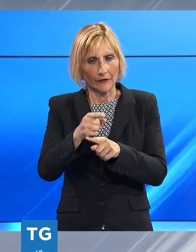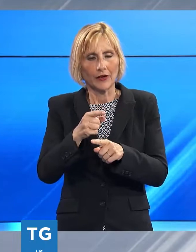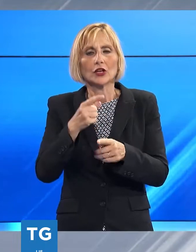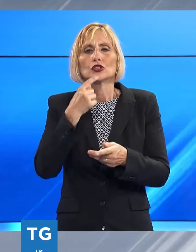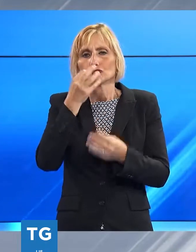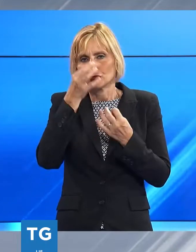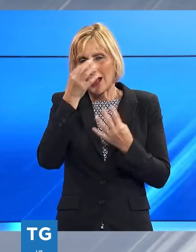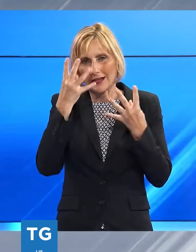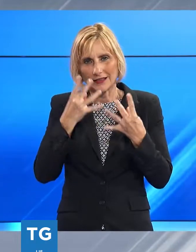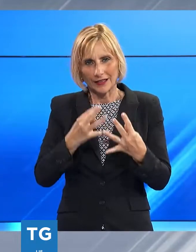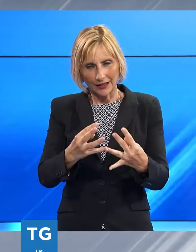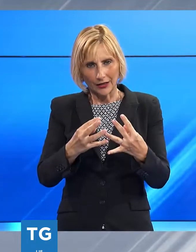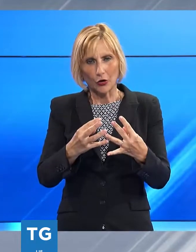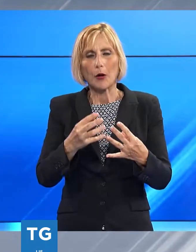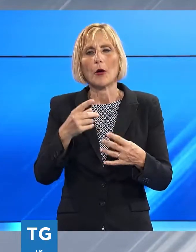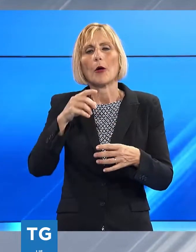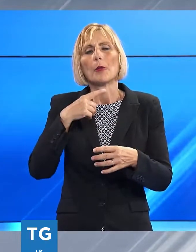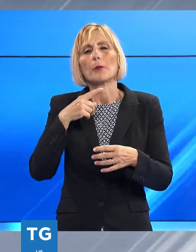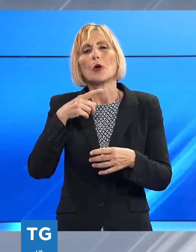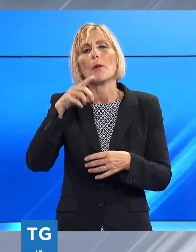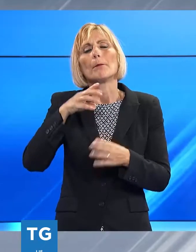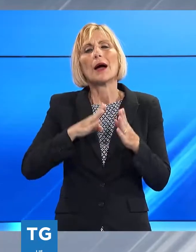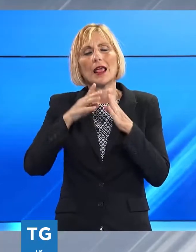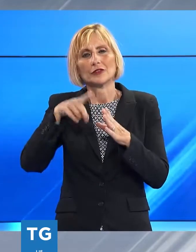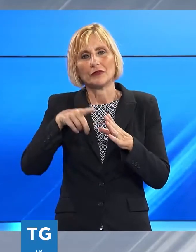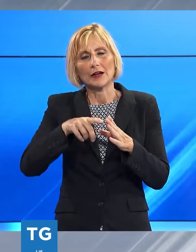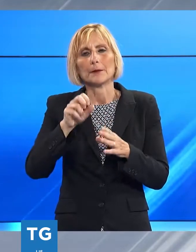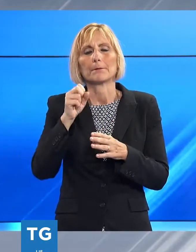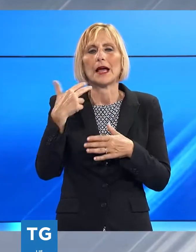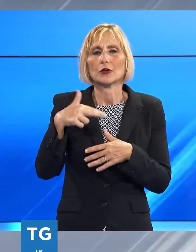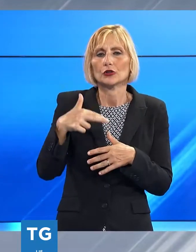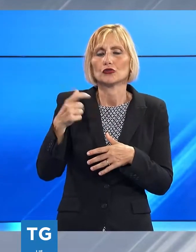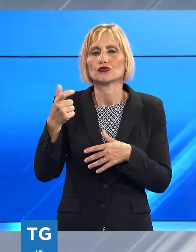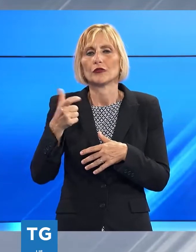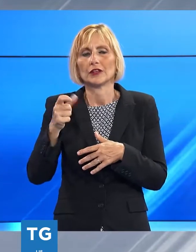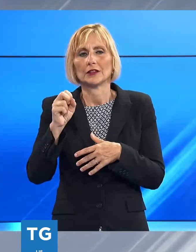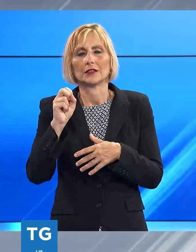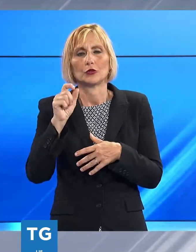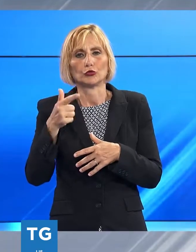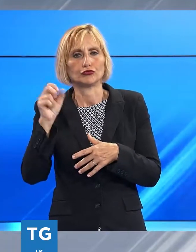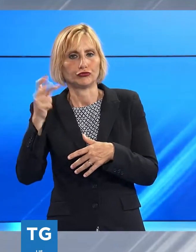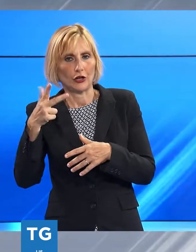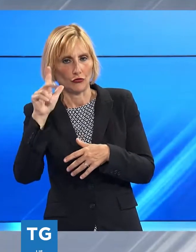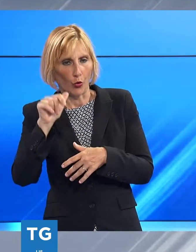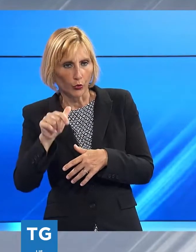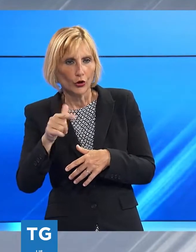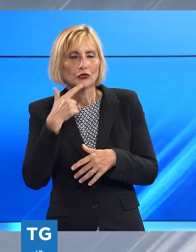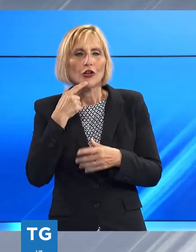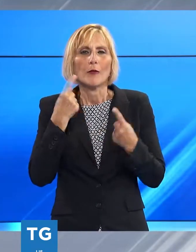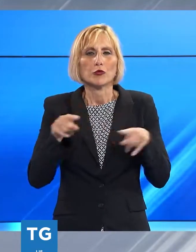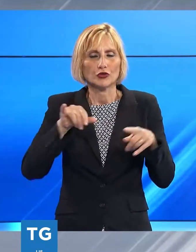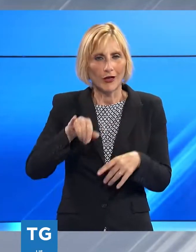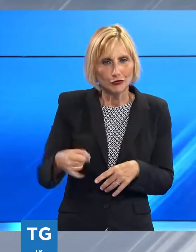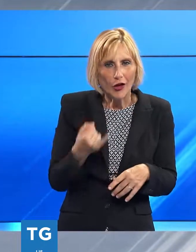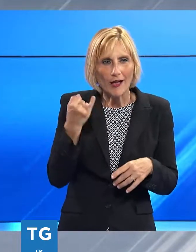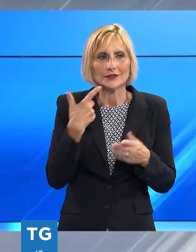mercoledì 13 e giovedì 14 luglio un'edizione numero zero accompagnata da musica jazz con ospiti del